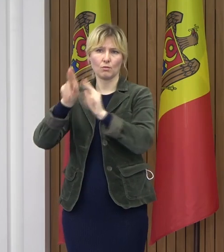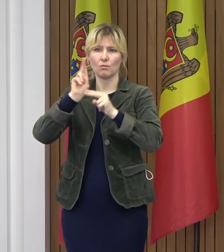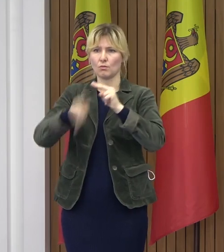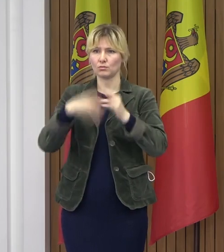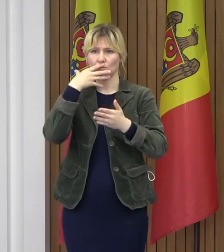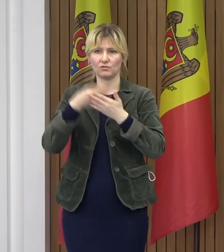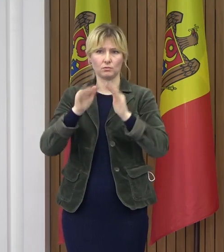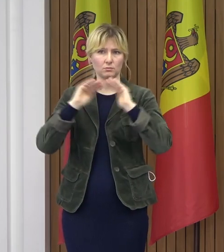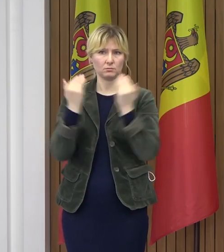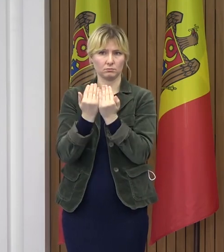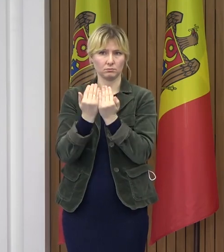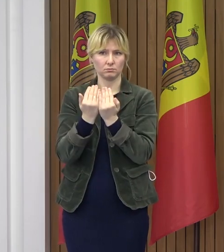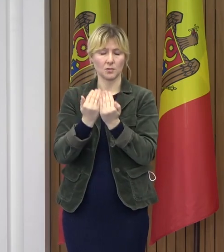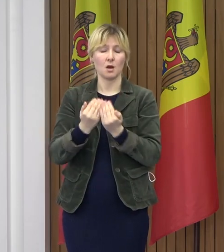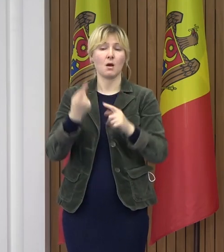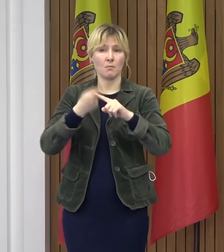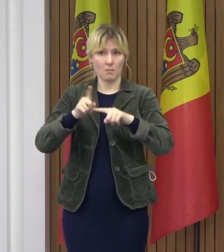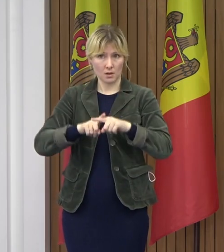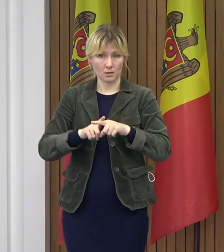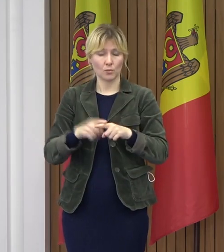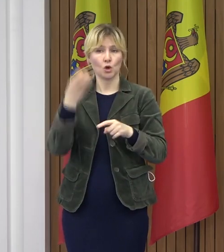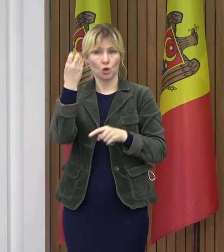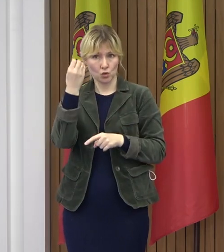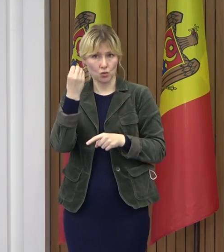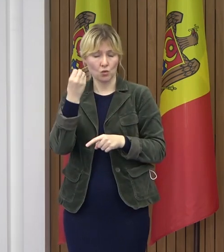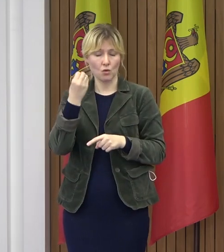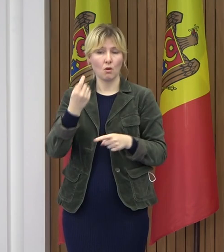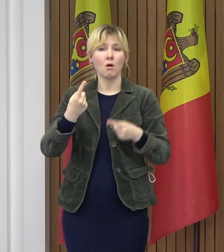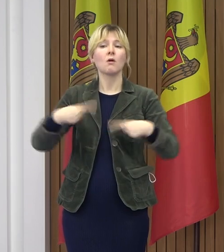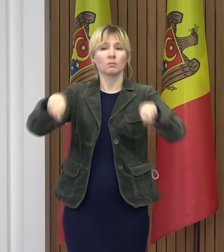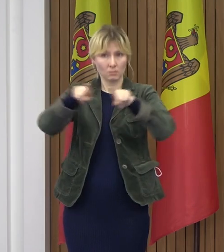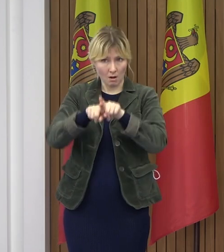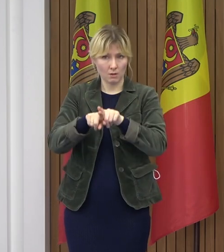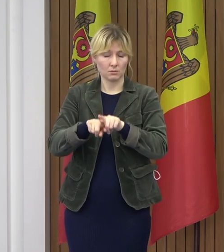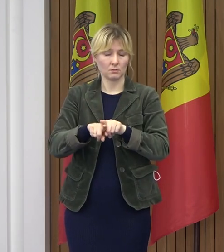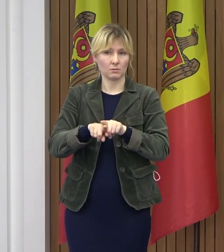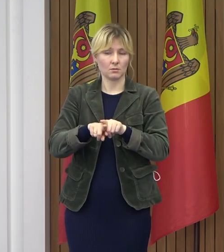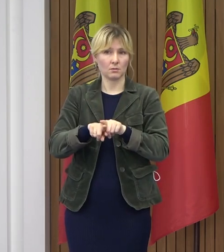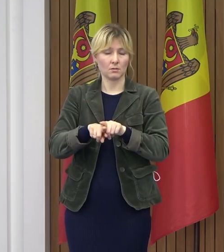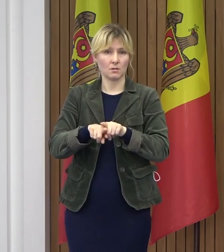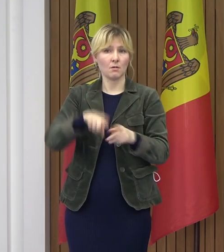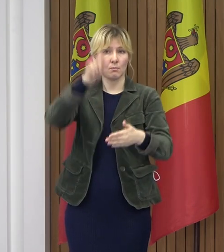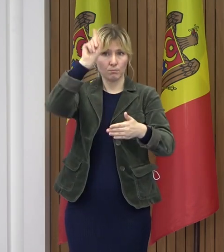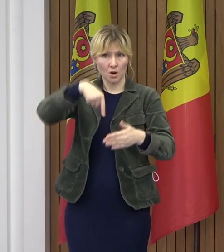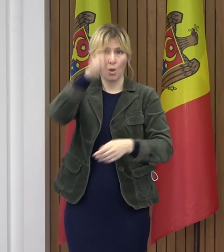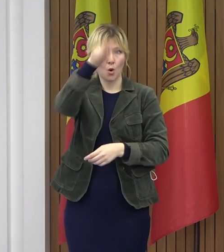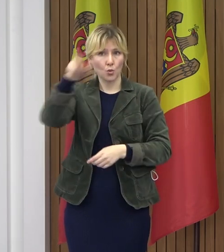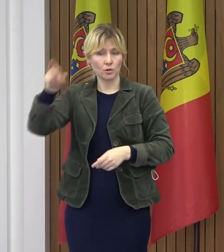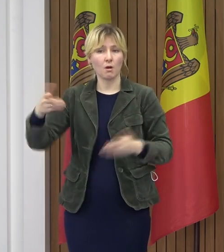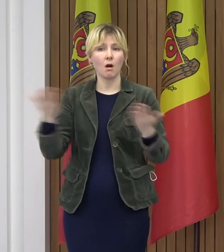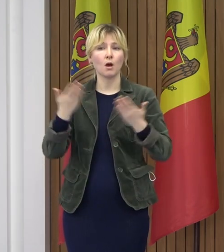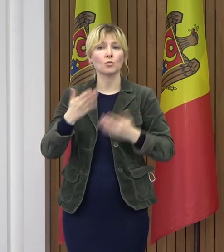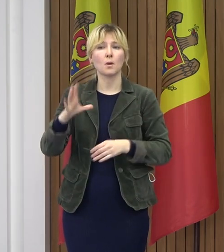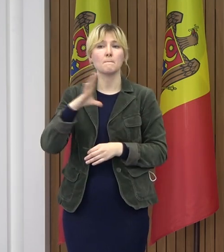Același lucru este valabil inclusiv pentru o serie de cetățenii noștri care au fost